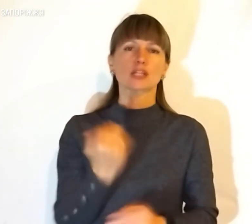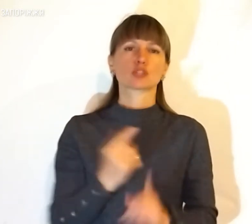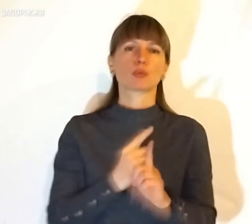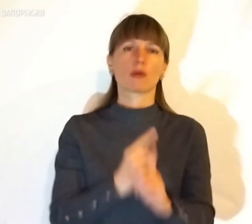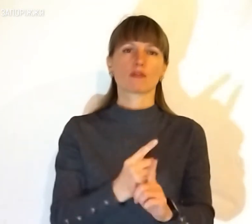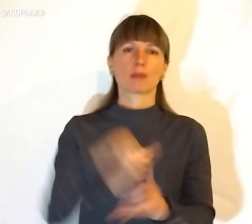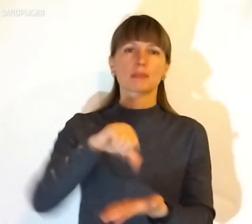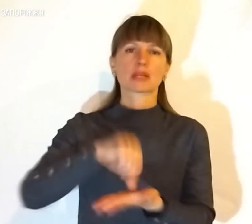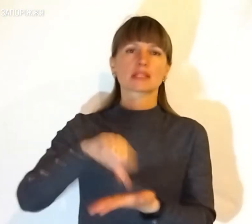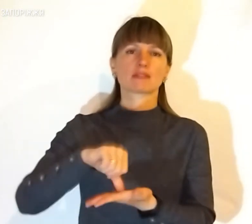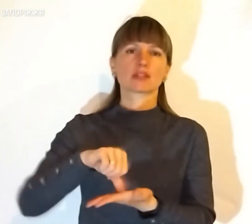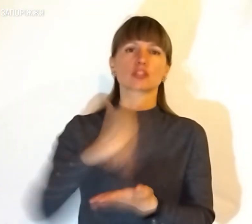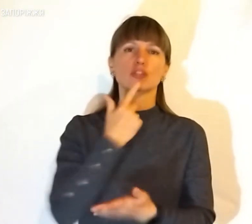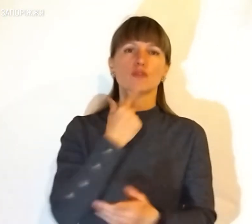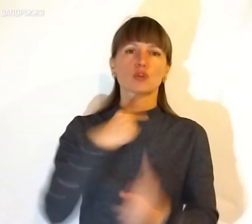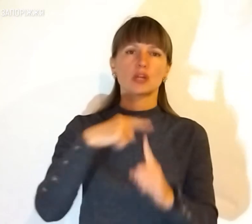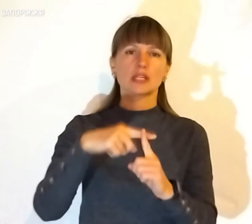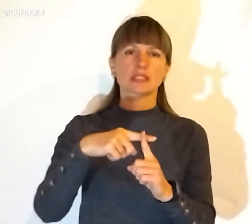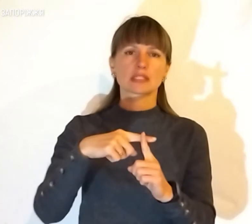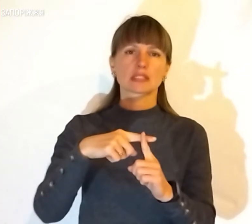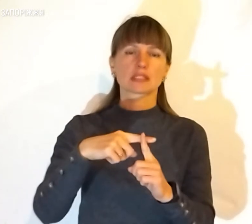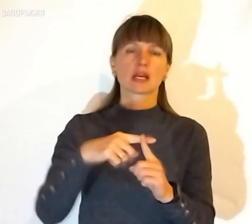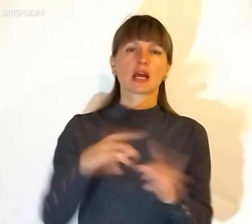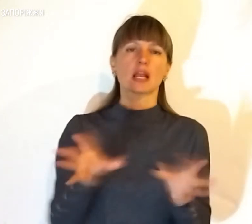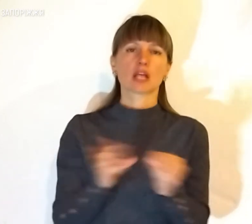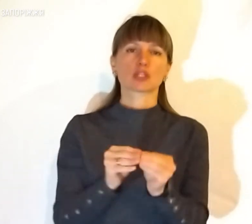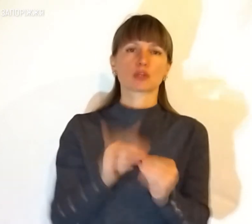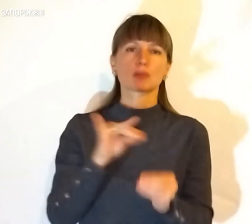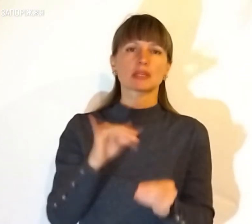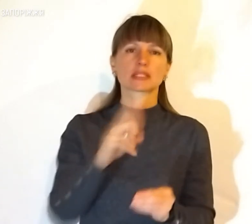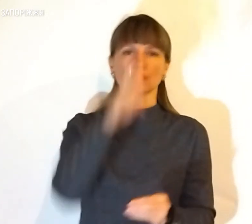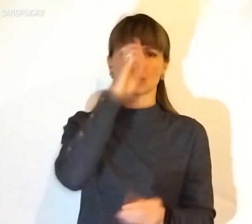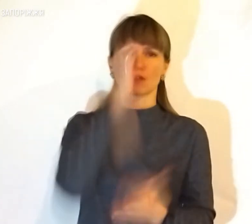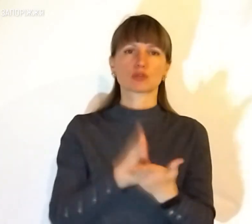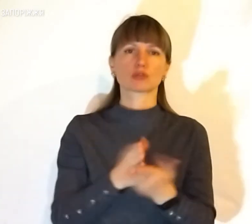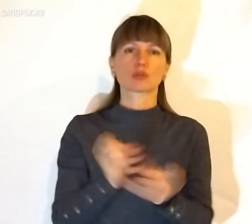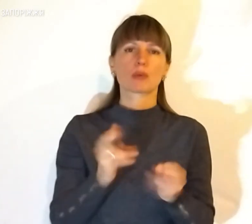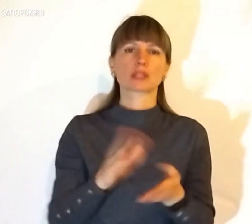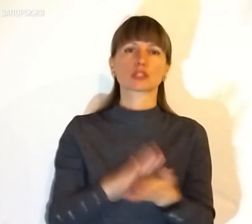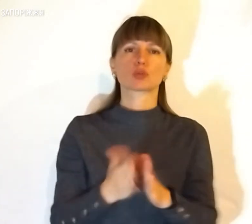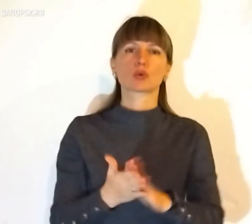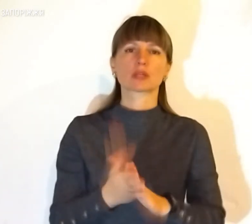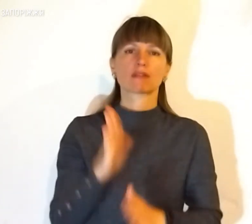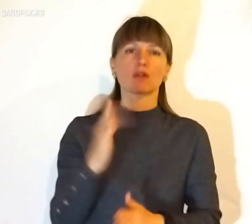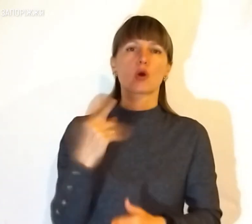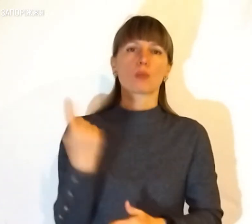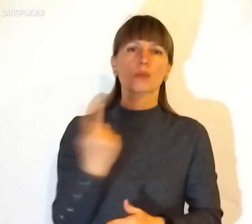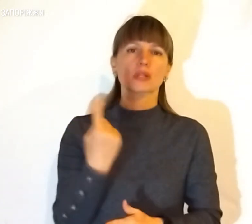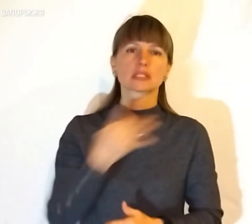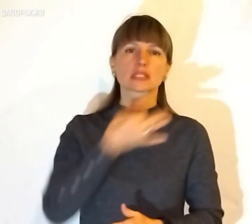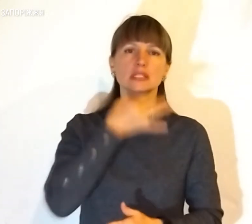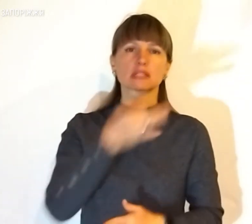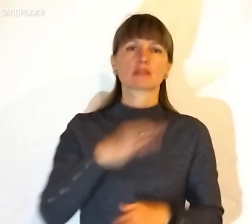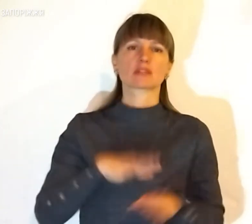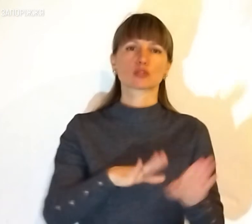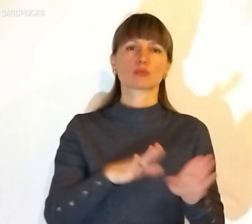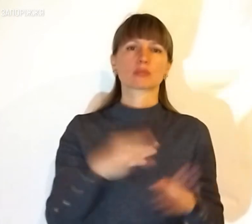супроводжували представники Червоного Хреста разом із Державною службою з надзвичайних ситуацій в області, сказав заступник